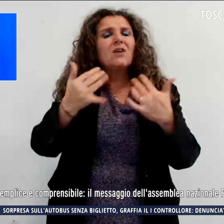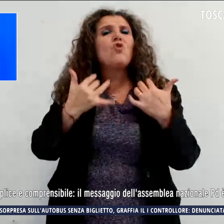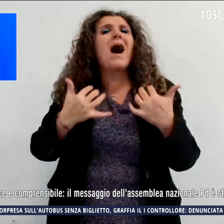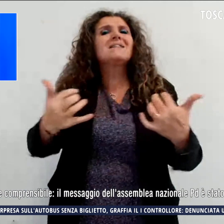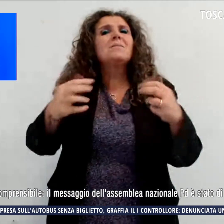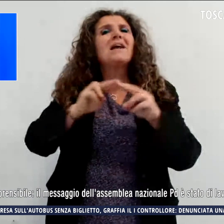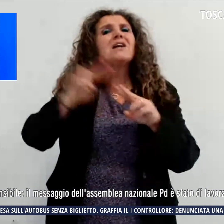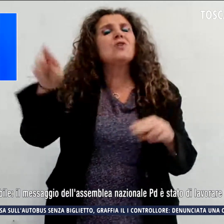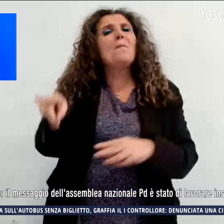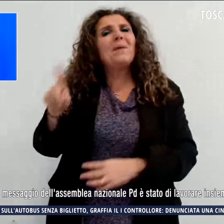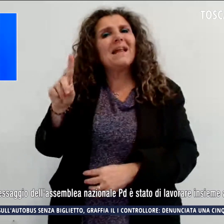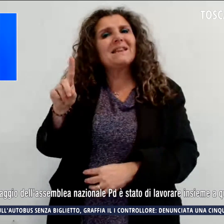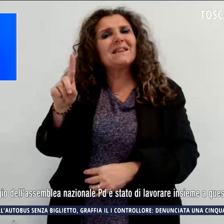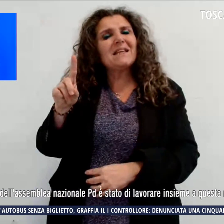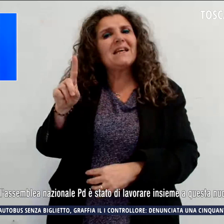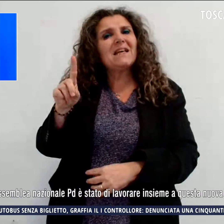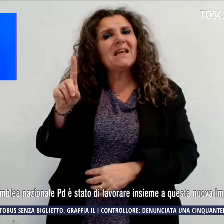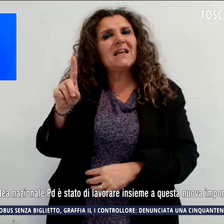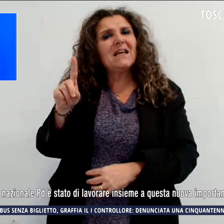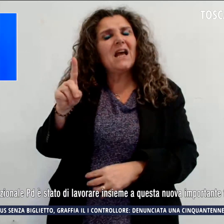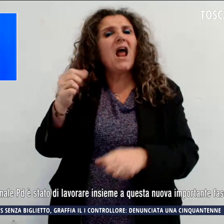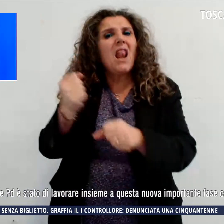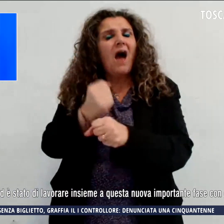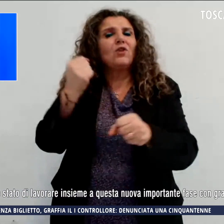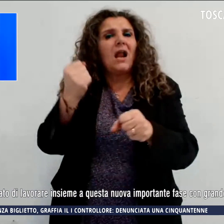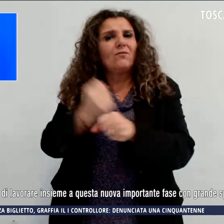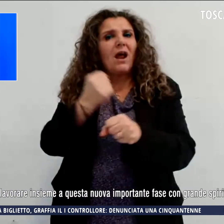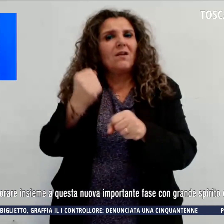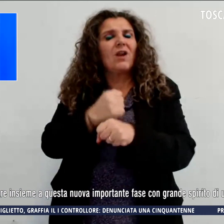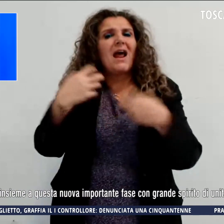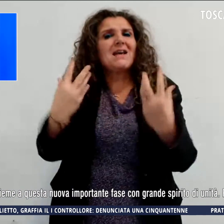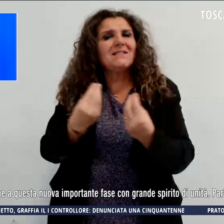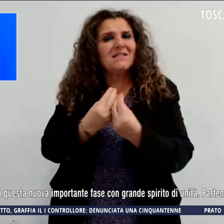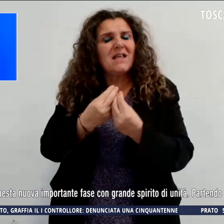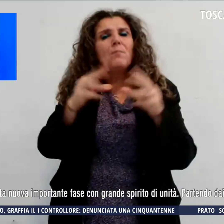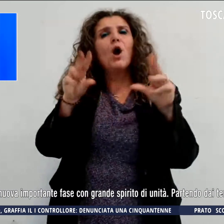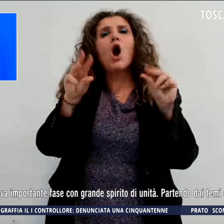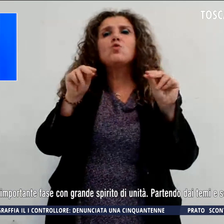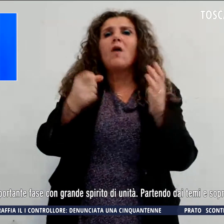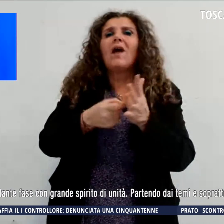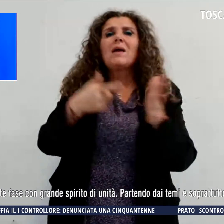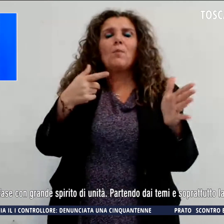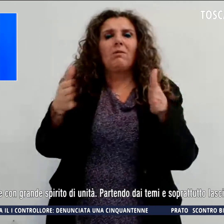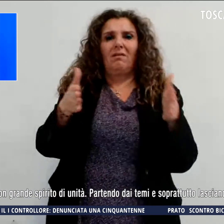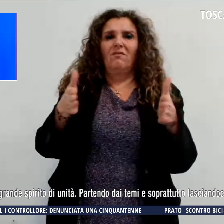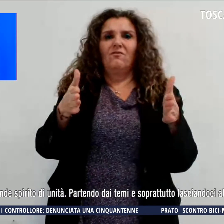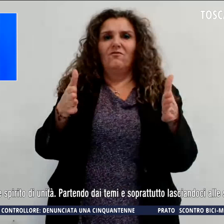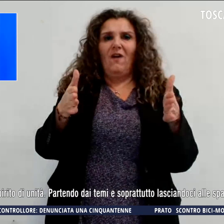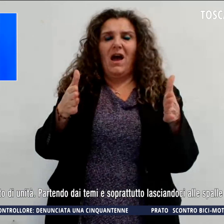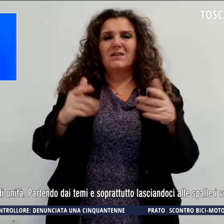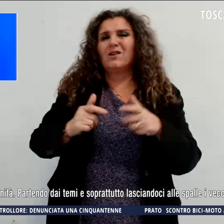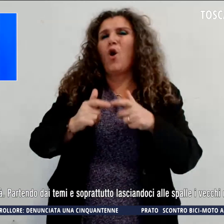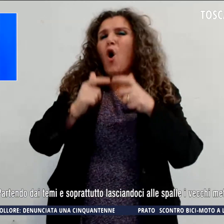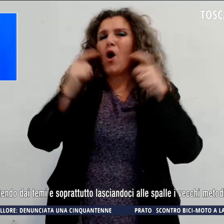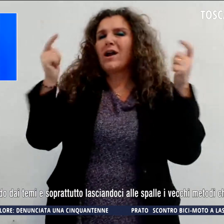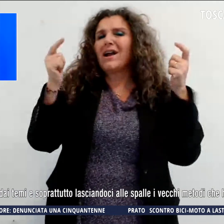PD è stato di lavorare insieme a questa nuova importante fase con grande spirito di